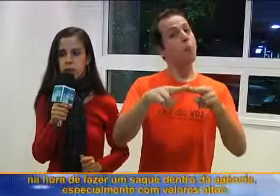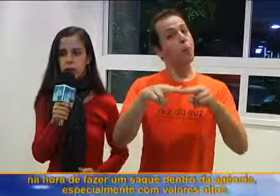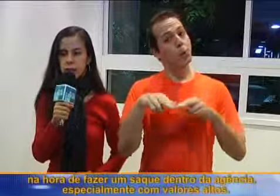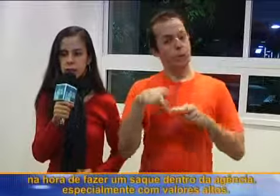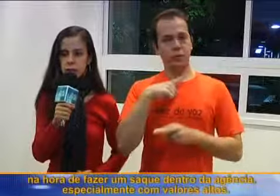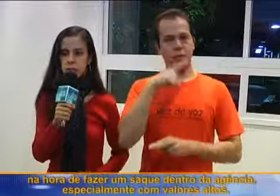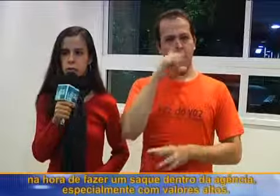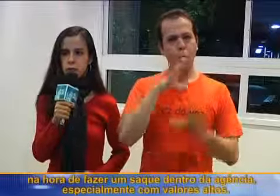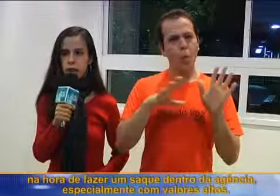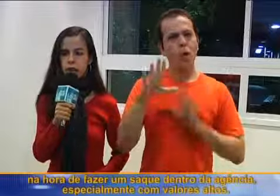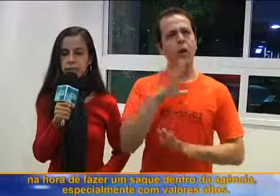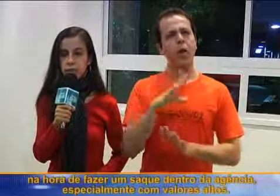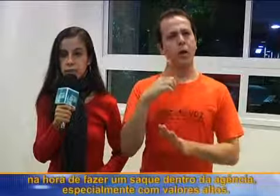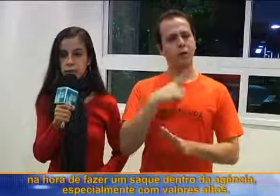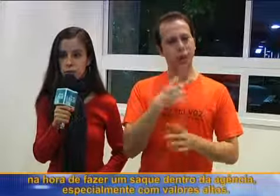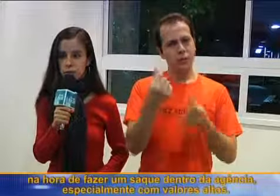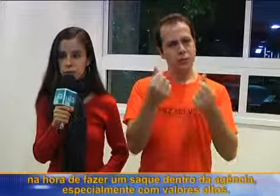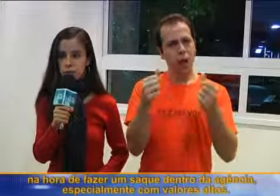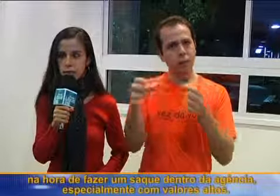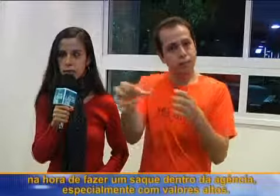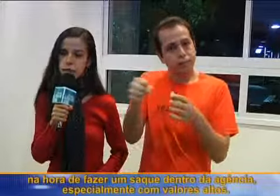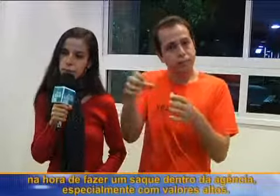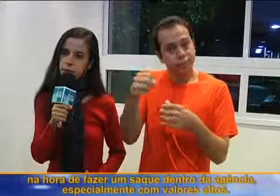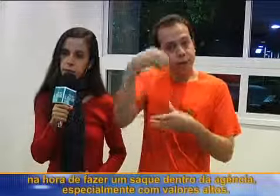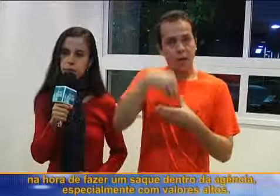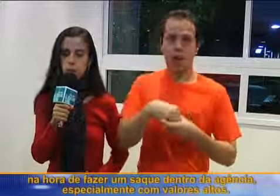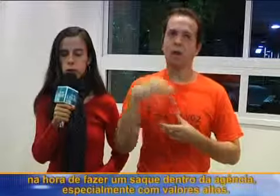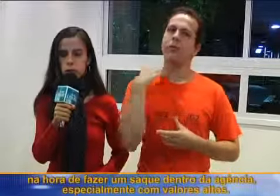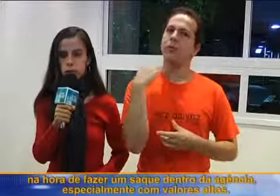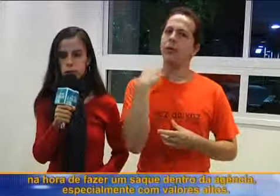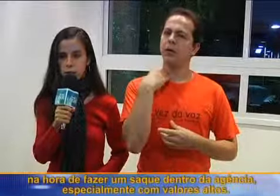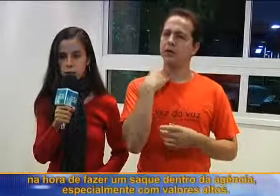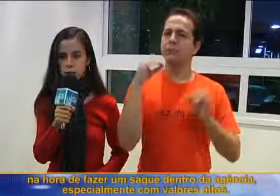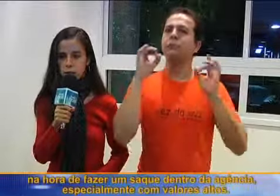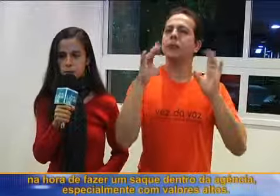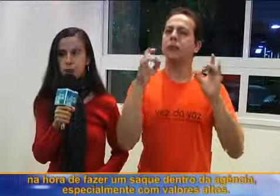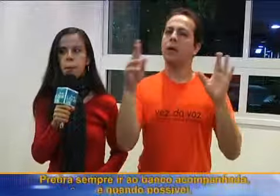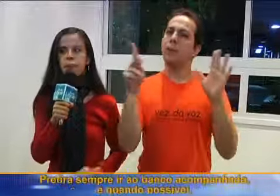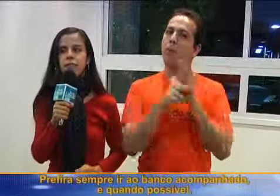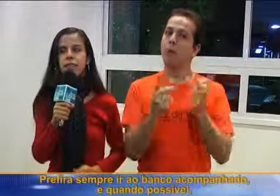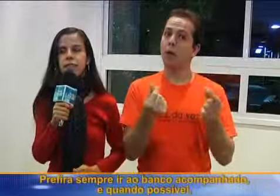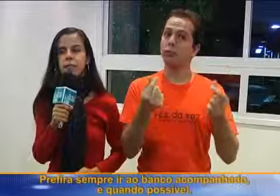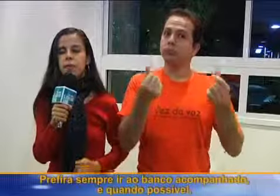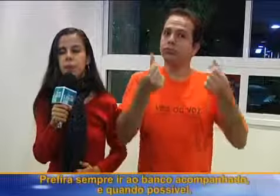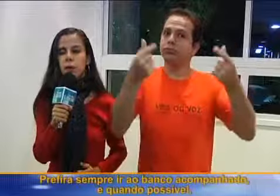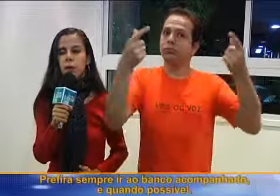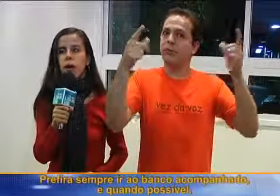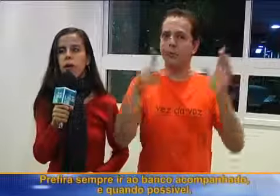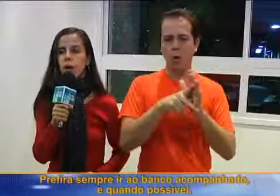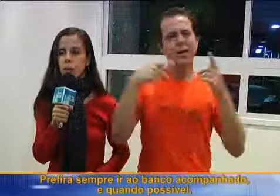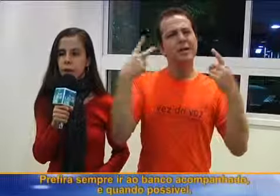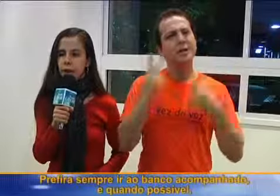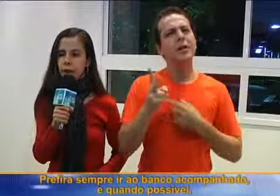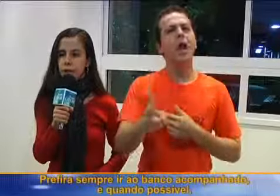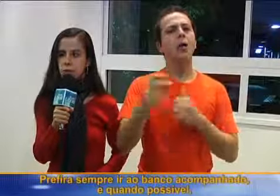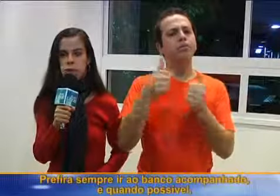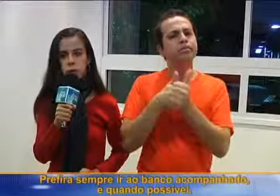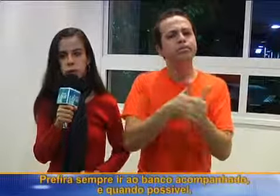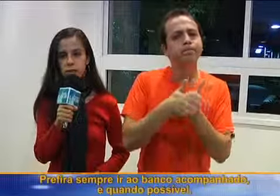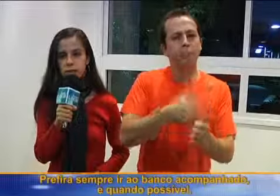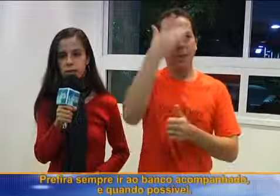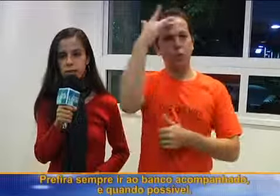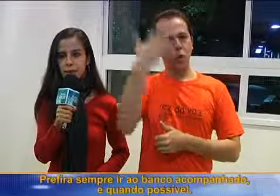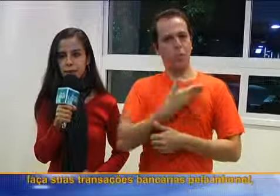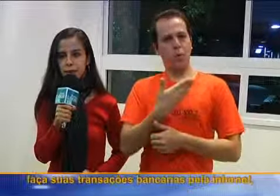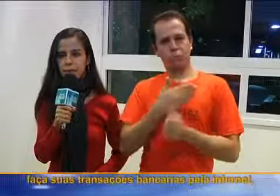cuidado na hora de fazer um saque dentro da agência, especialmente com valores altos. Prefira sempre ir ao banco acompanhado